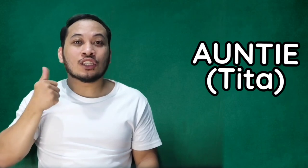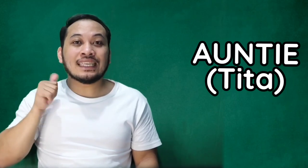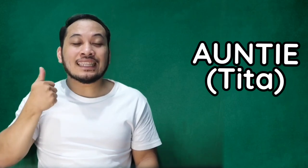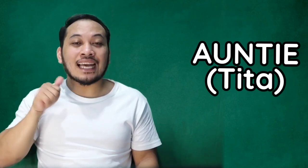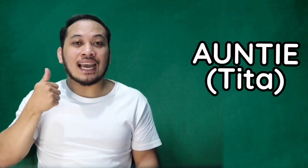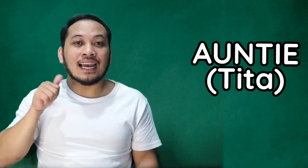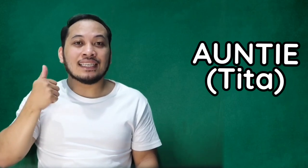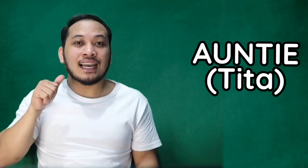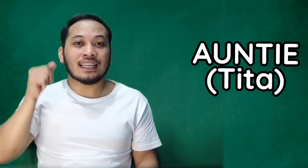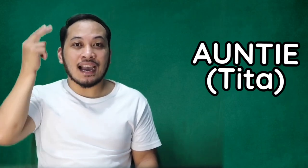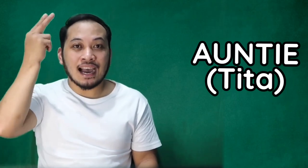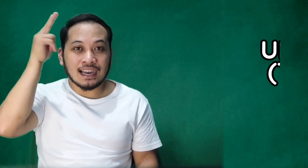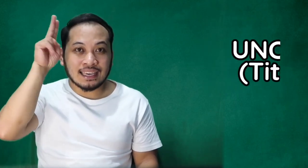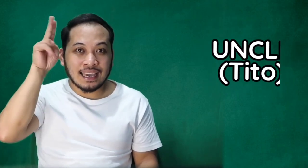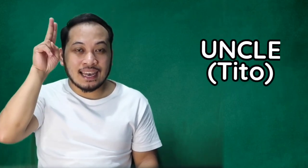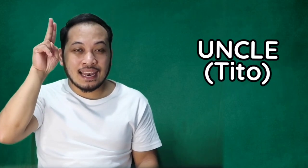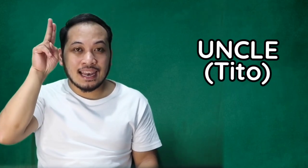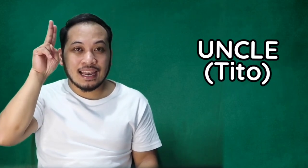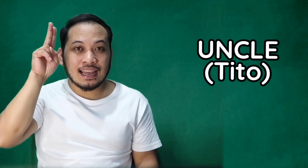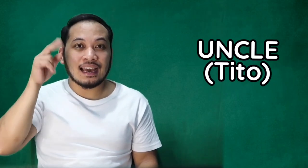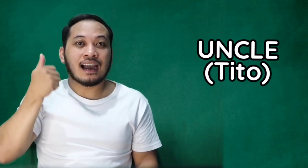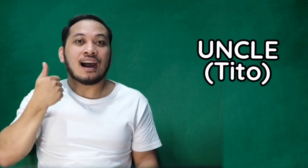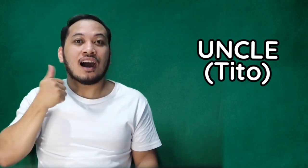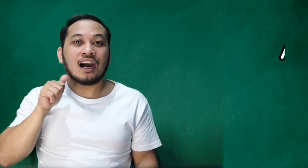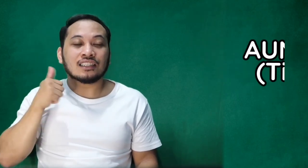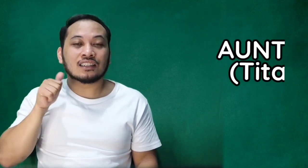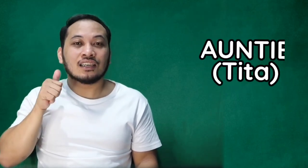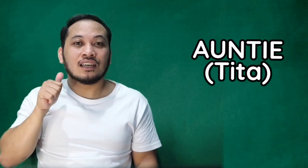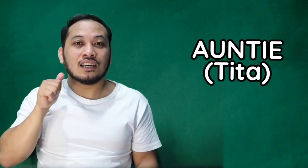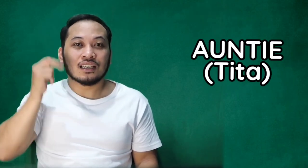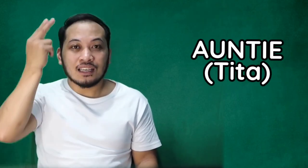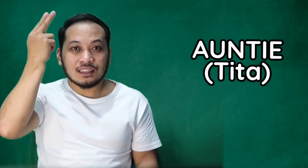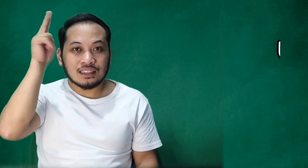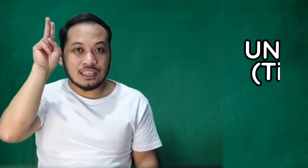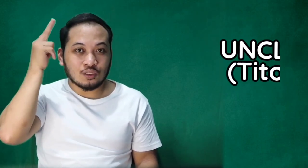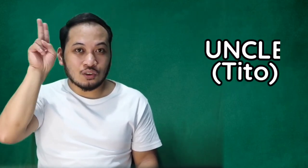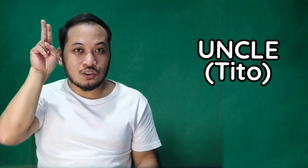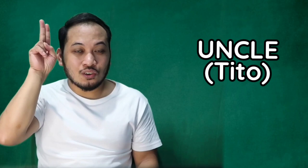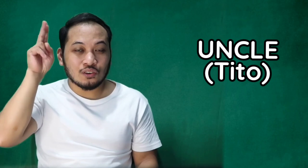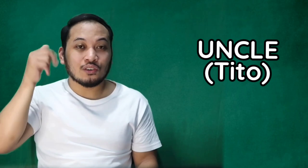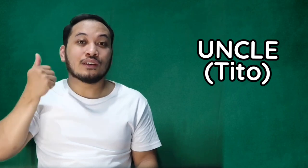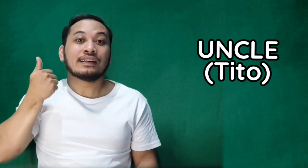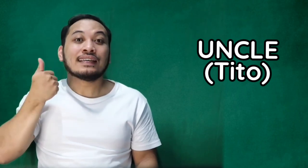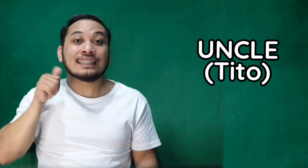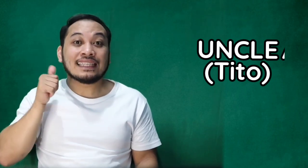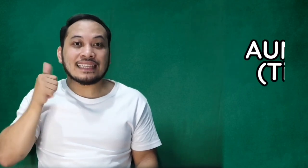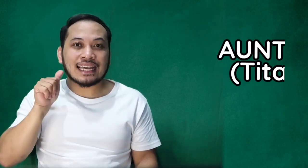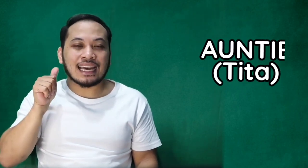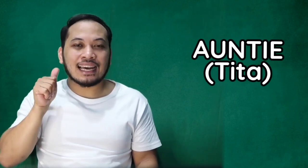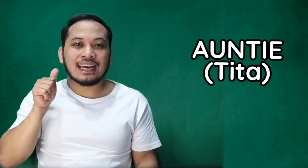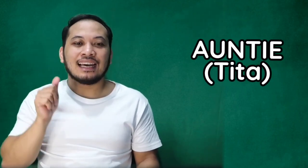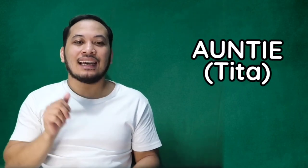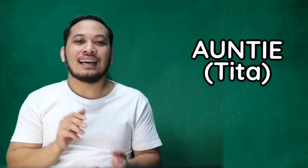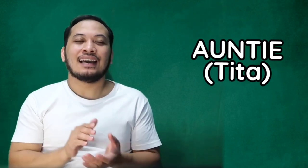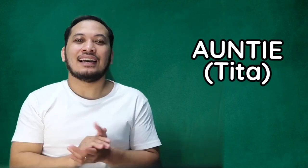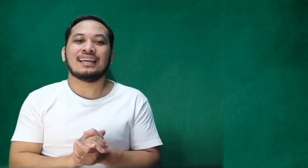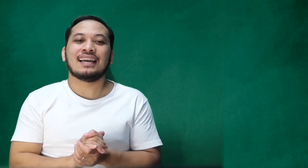tita. Ayan. Uncle. Aunt. Tito. Tita. Ayan.